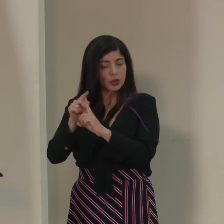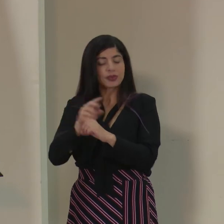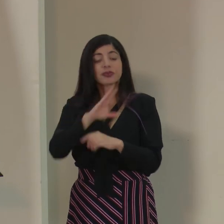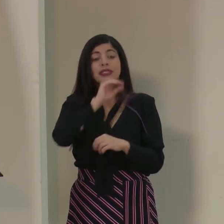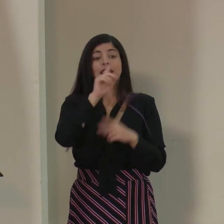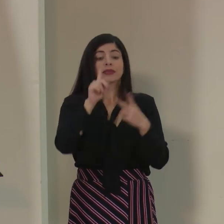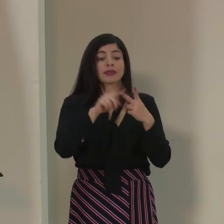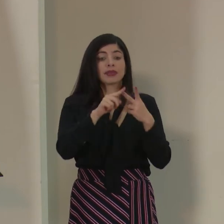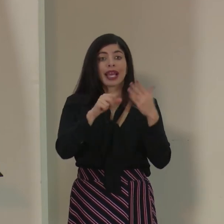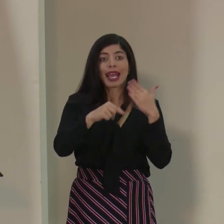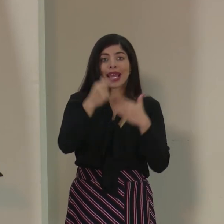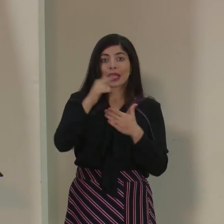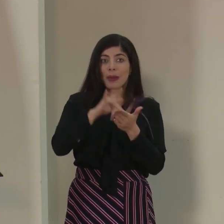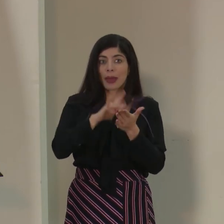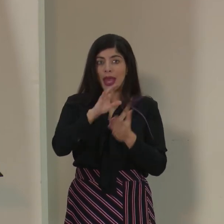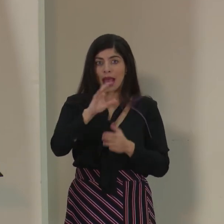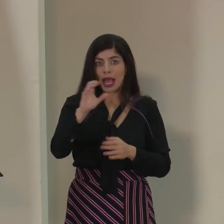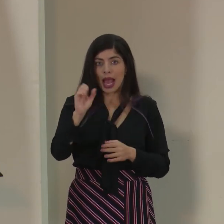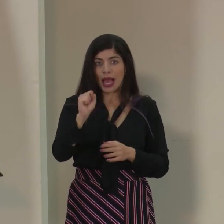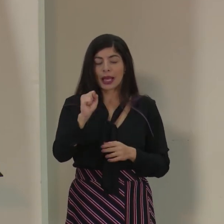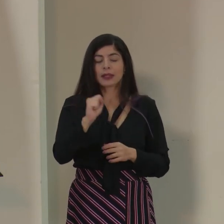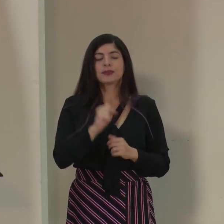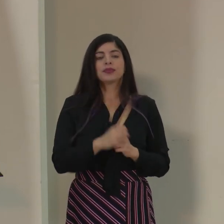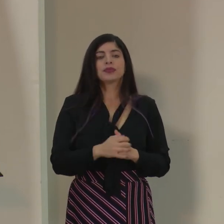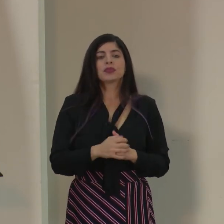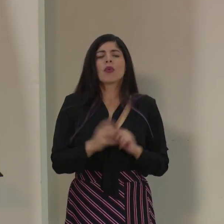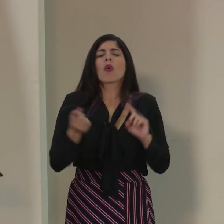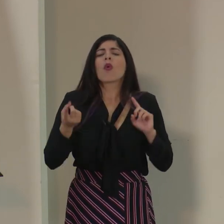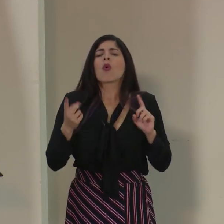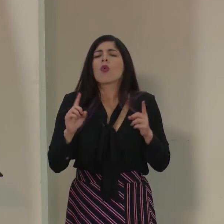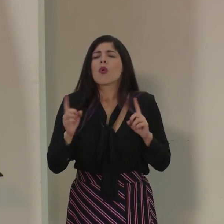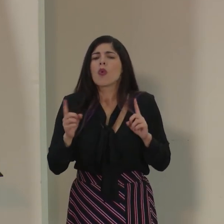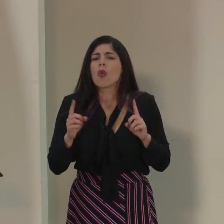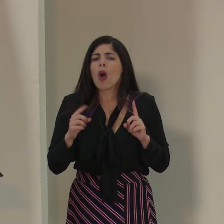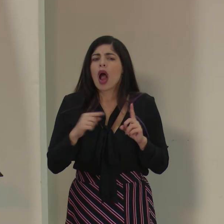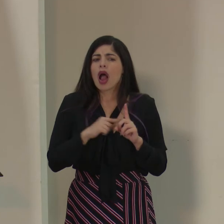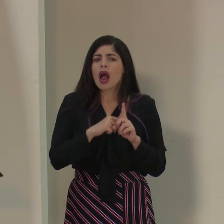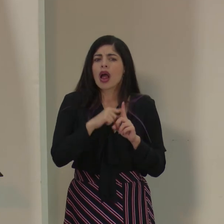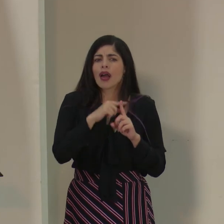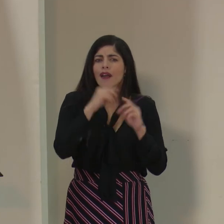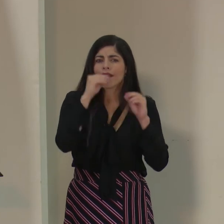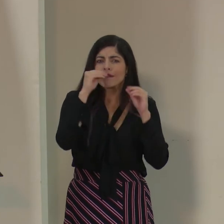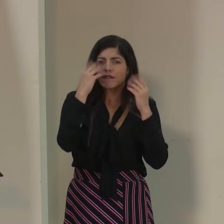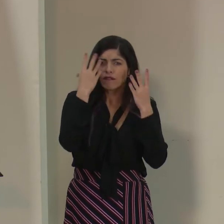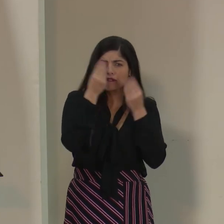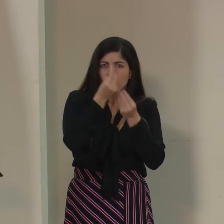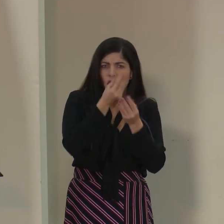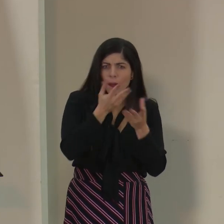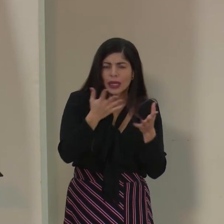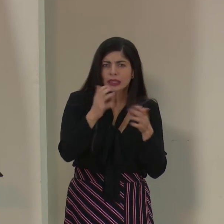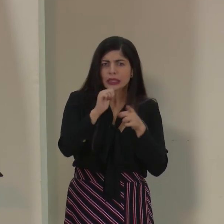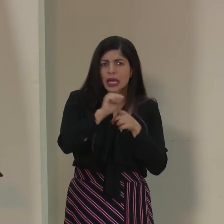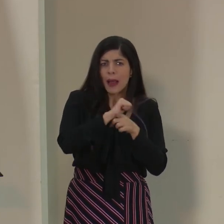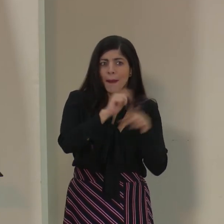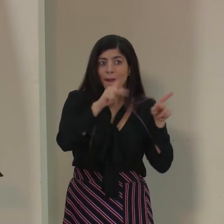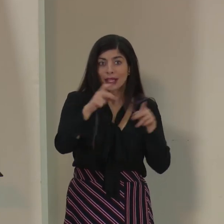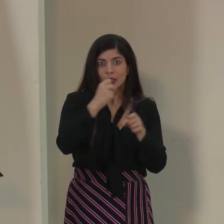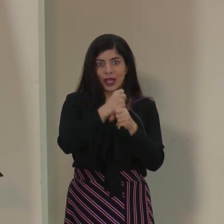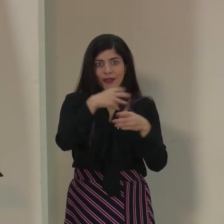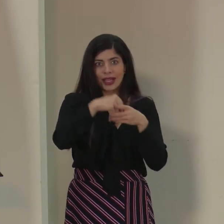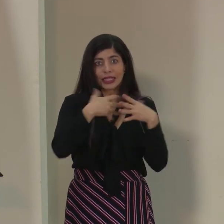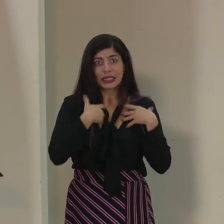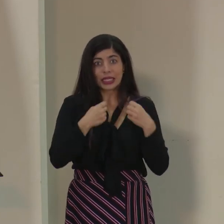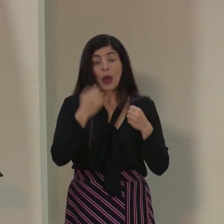gerente médico de la caja, ¿cuál es el nivel de información y capacitación al personal de salud? Porque tenemos casos